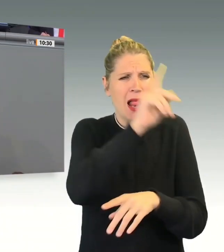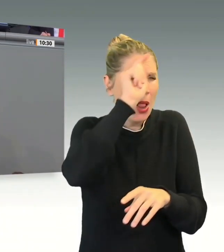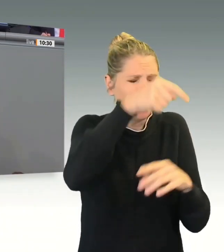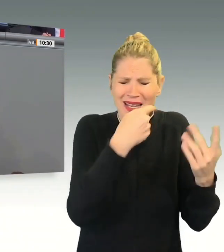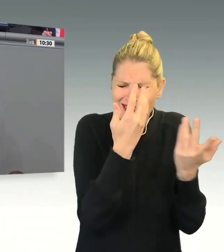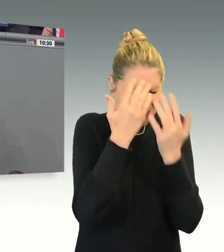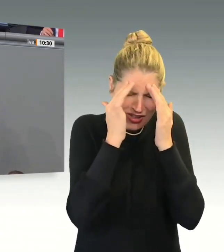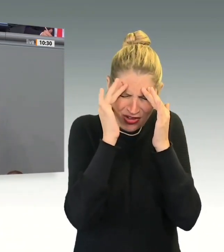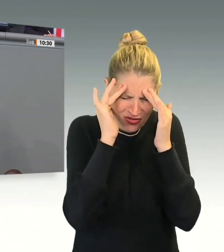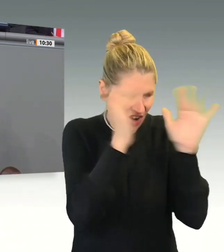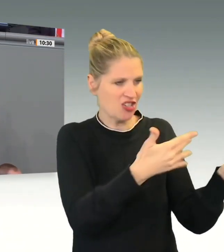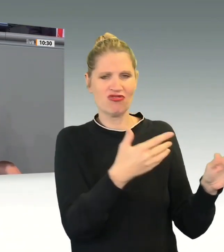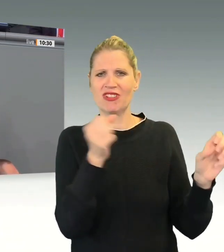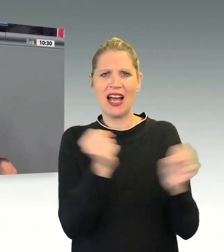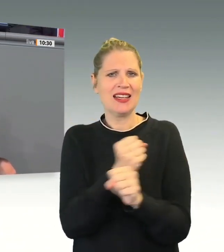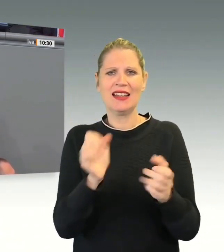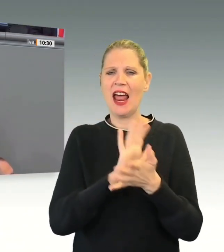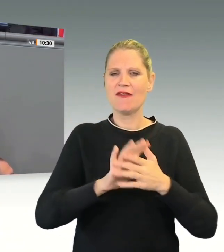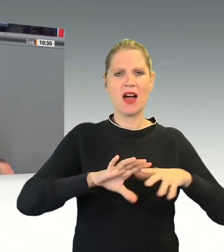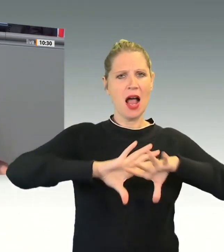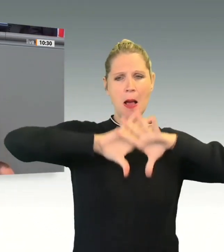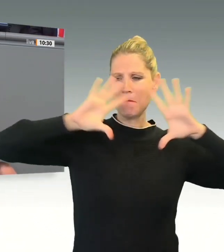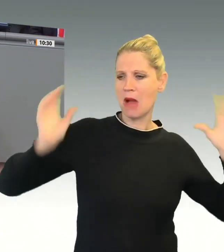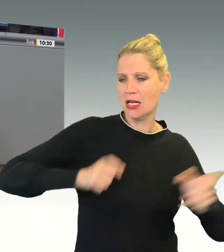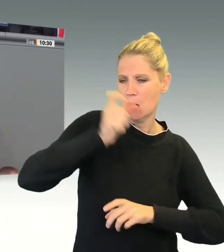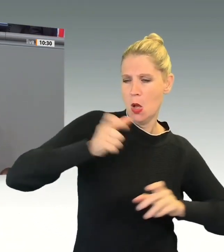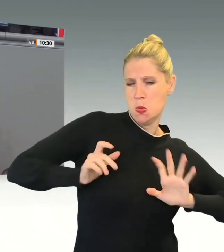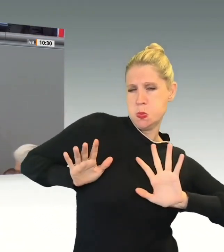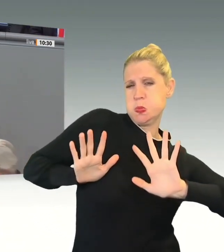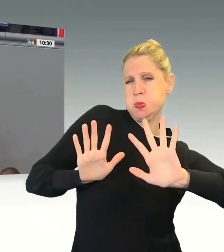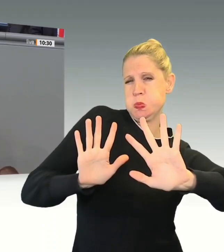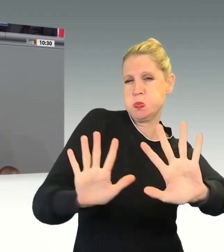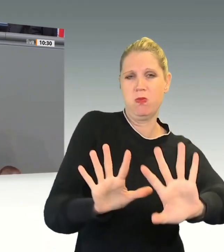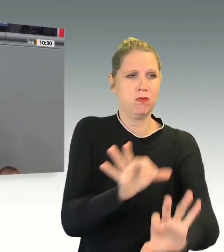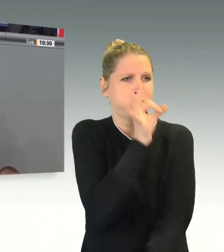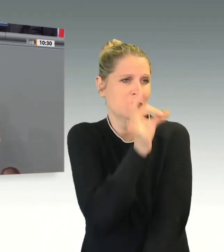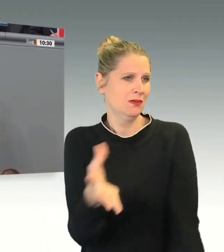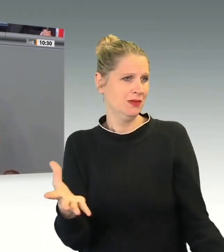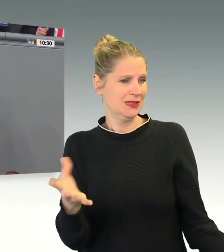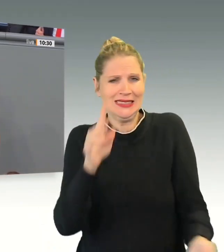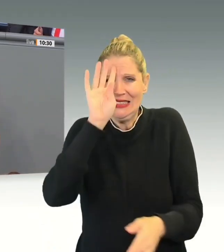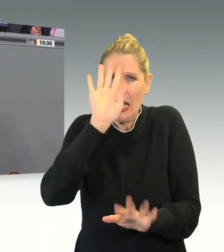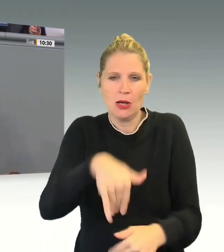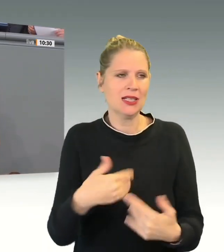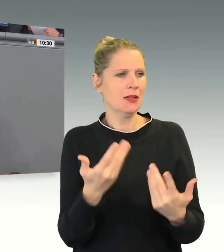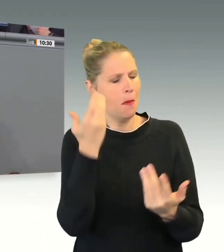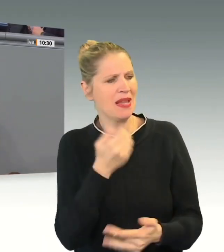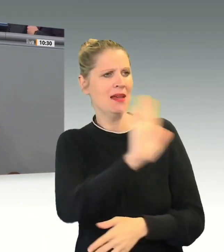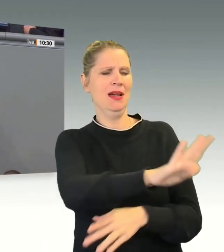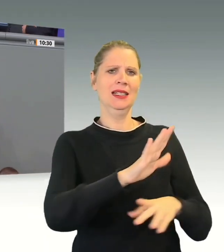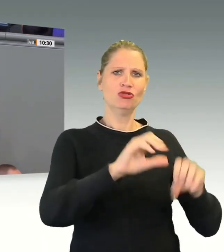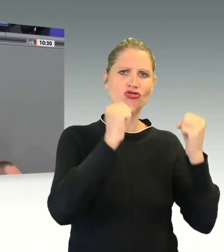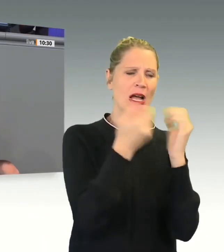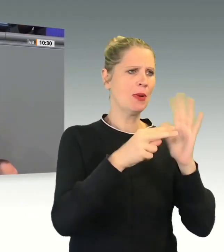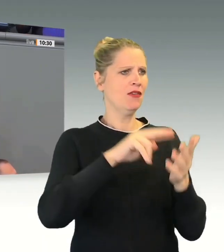Und es macht auch überhaupt keinen Sinn. Also, bitte werden Sie sich endlich Ihrer staatspolitischen Verantwortung bewusst.